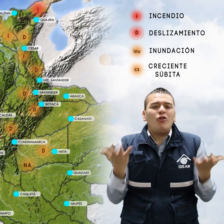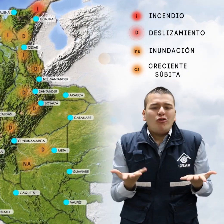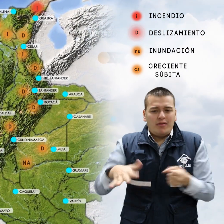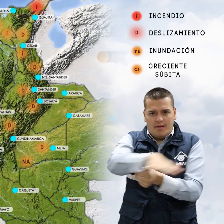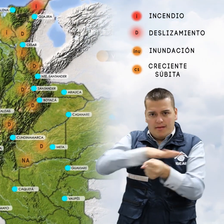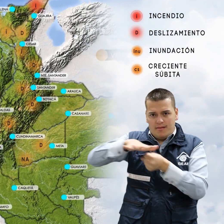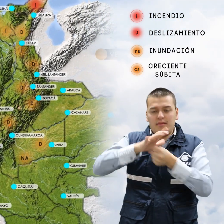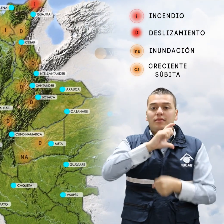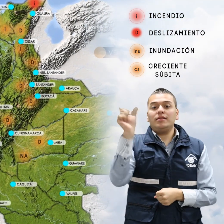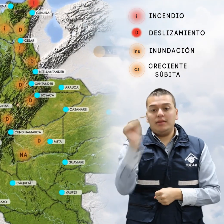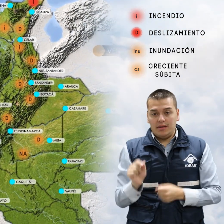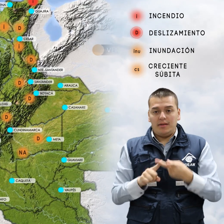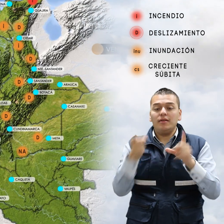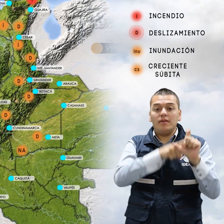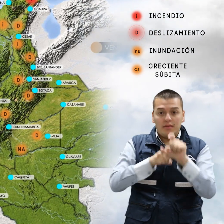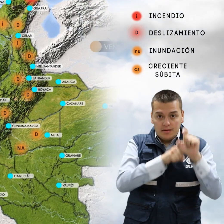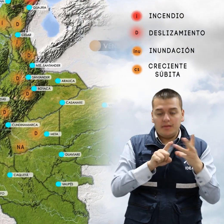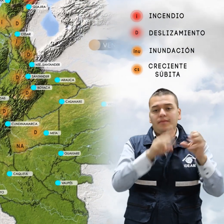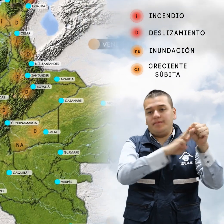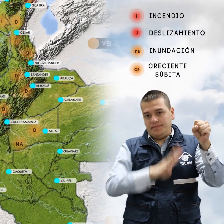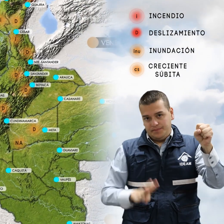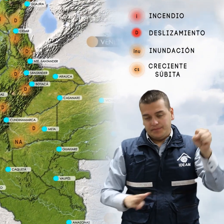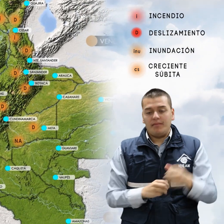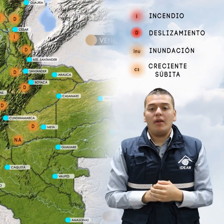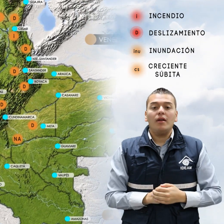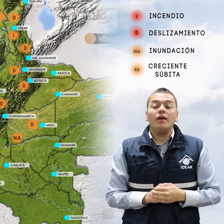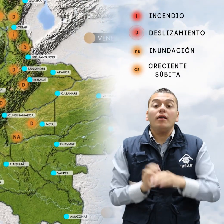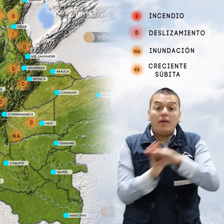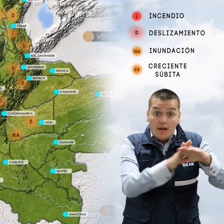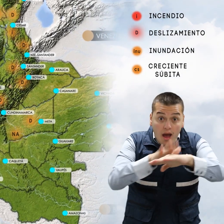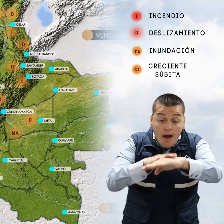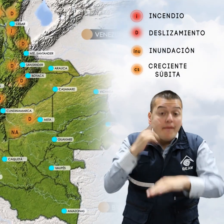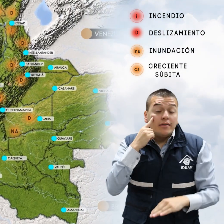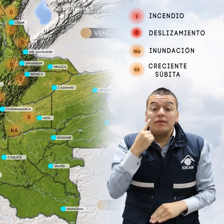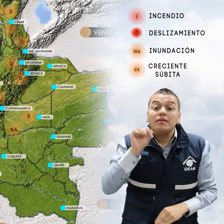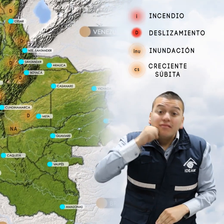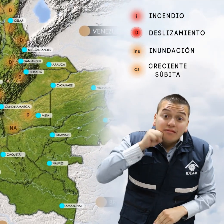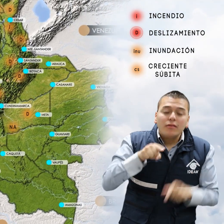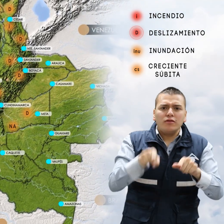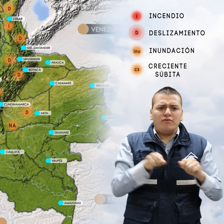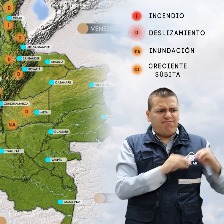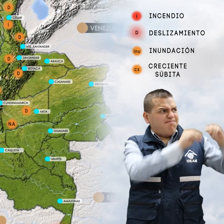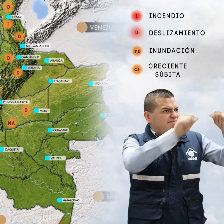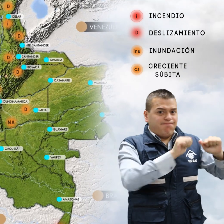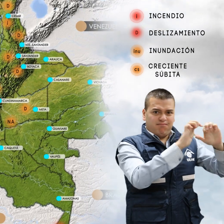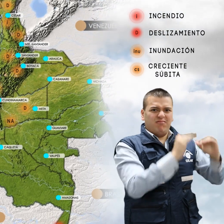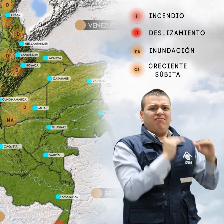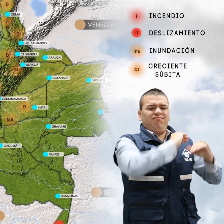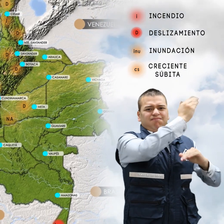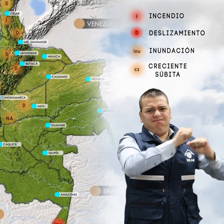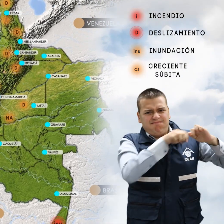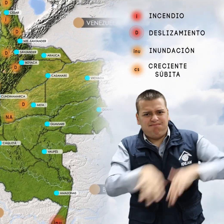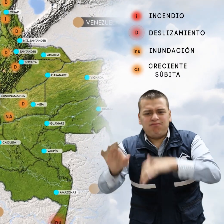departamentos de Cesar, La Guajira y Magdalena. Alerta naranja por moderada probabilidad de incendios en sectores de las regiones